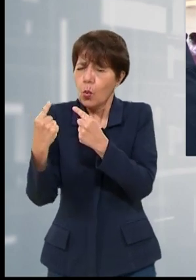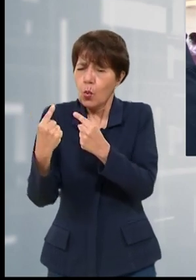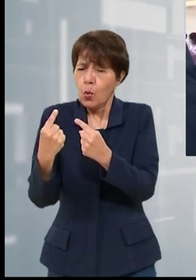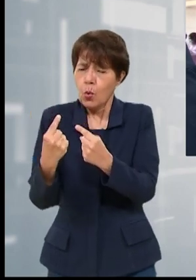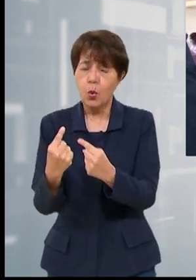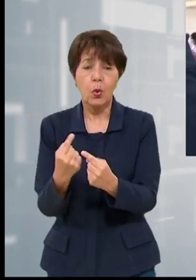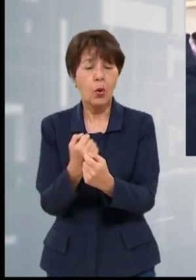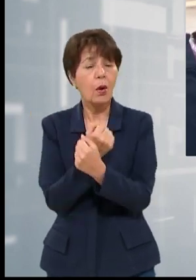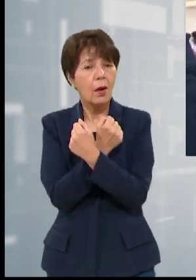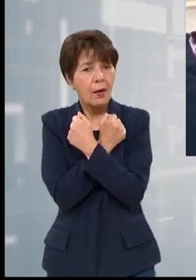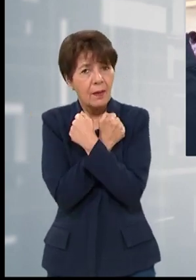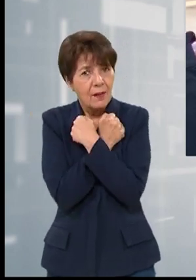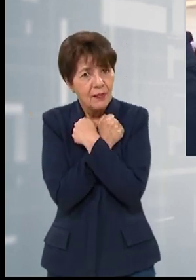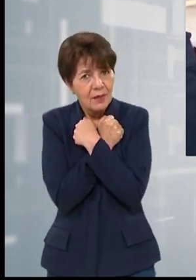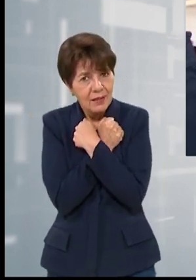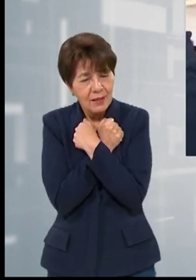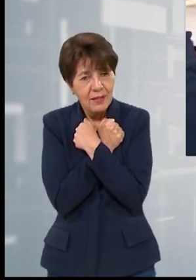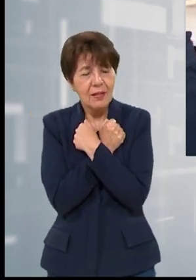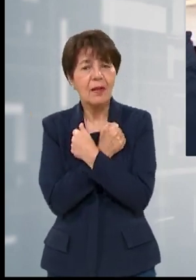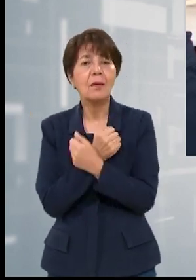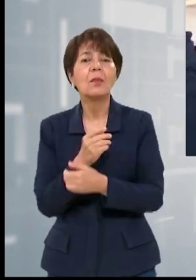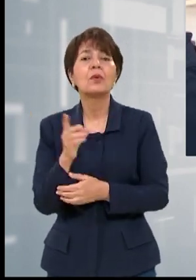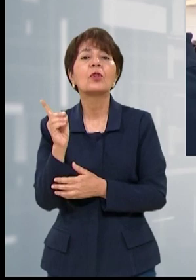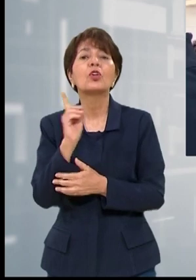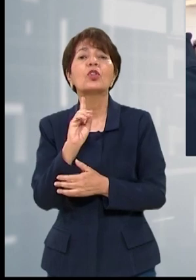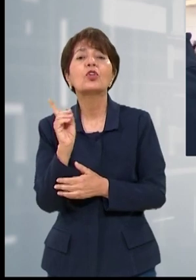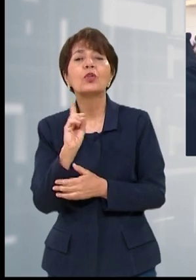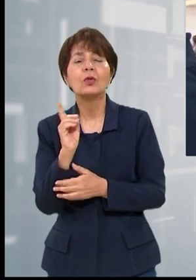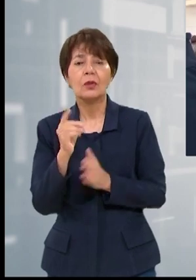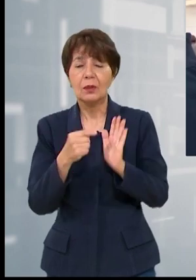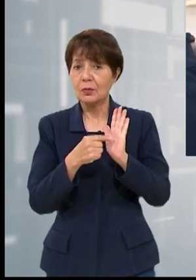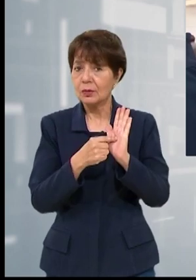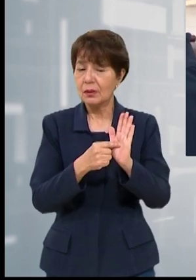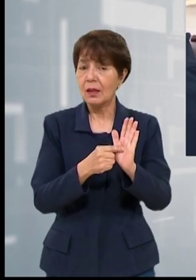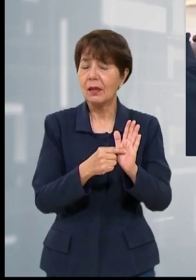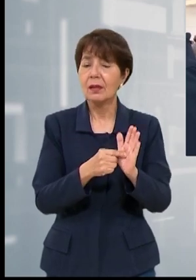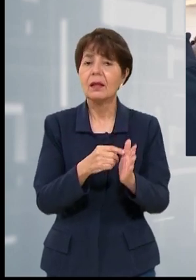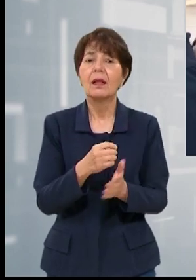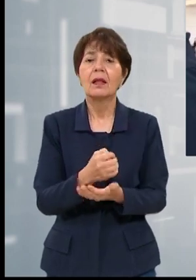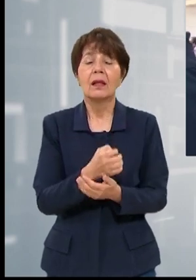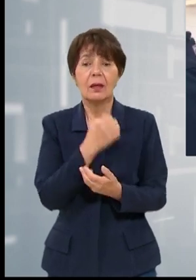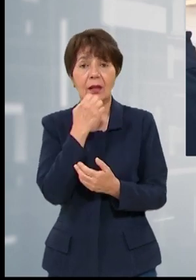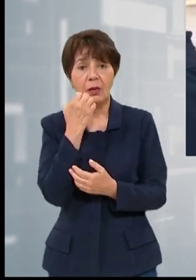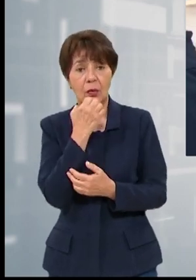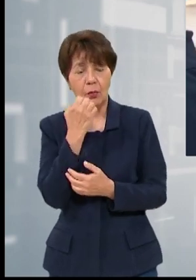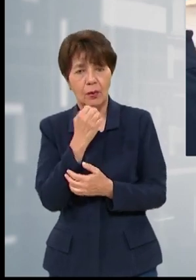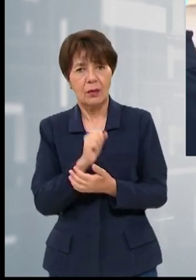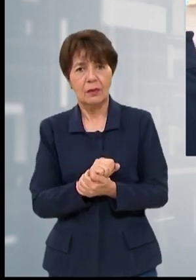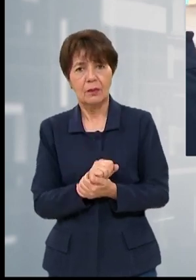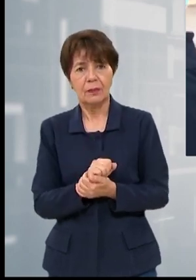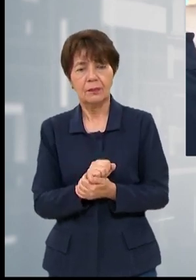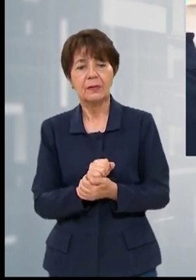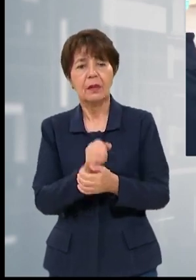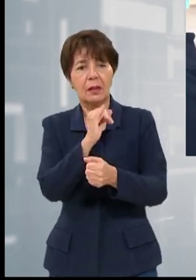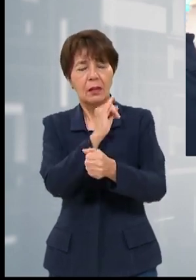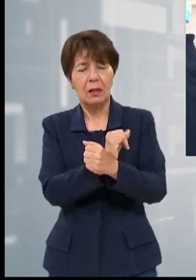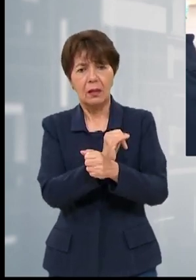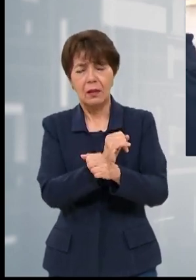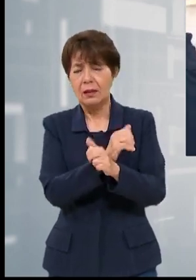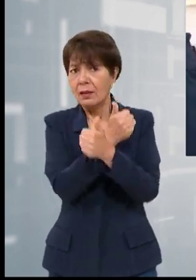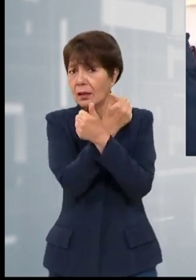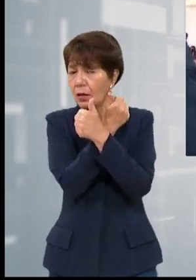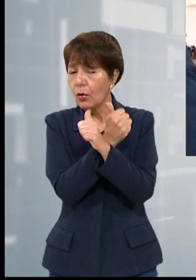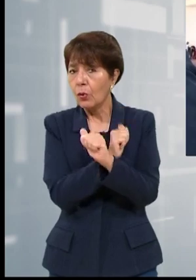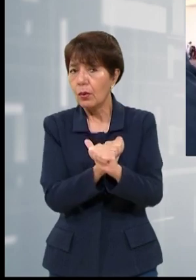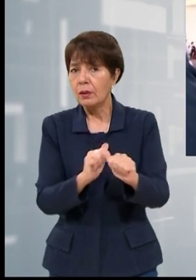en campos educativos, en parroquias, en todos los espacios donde la